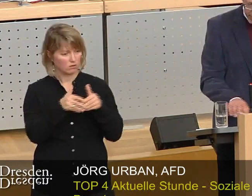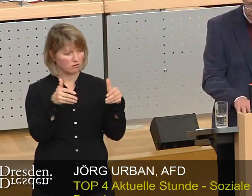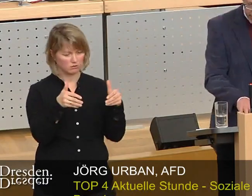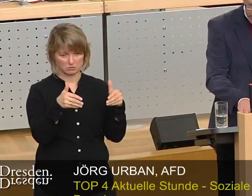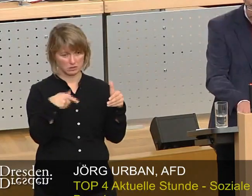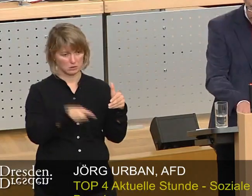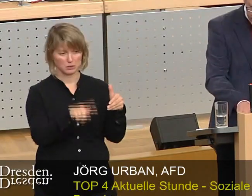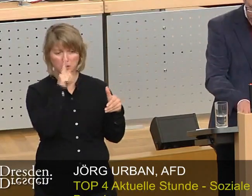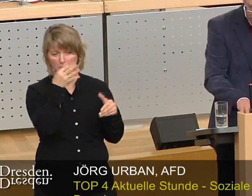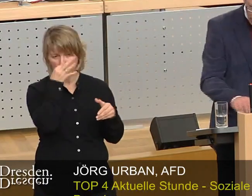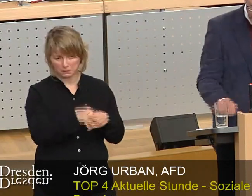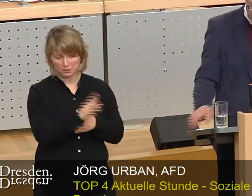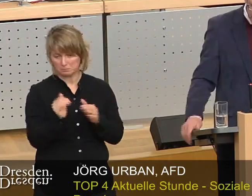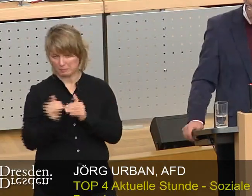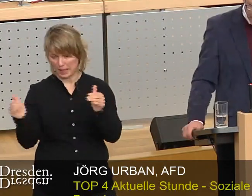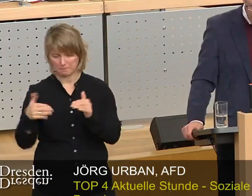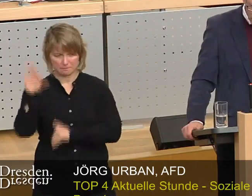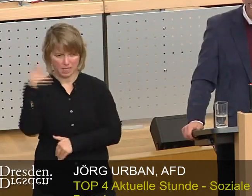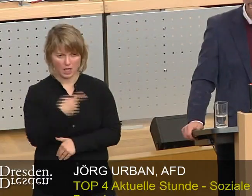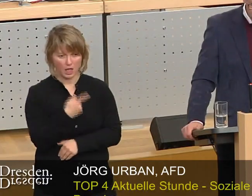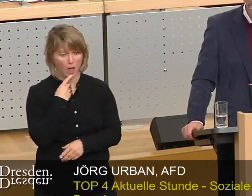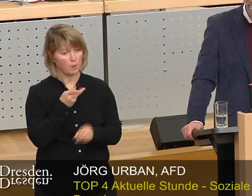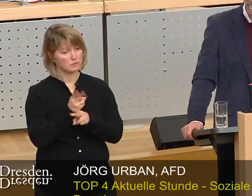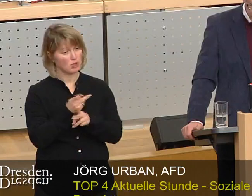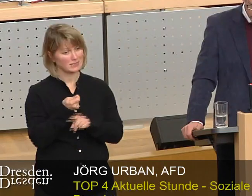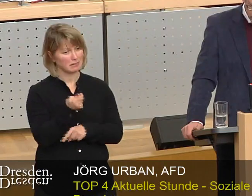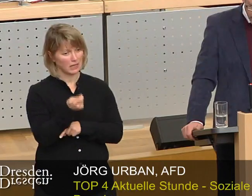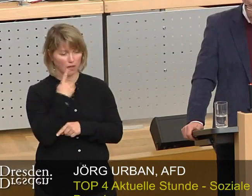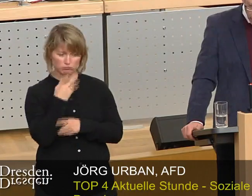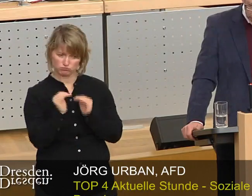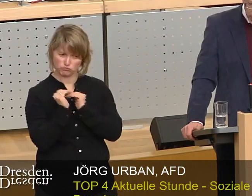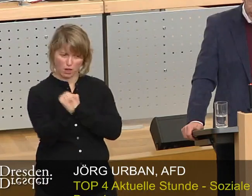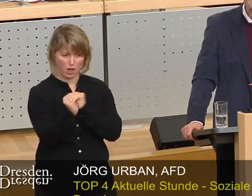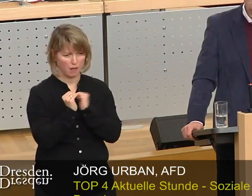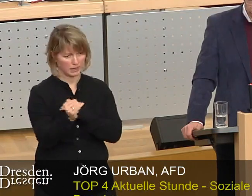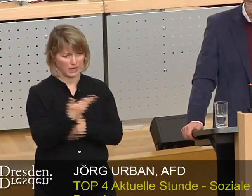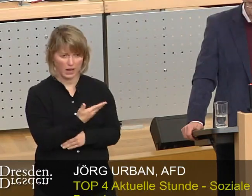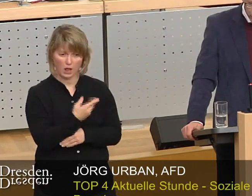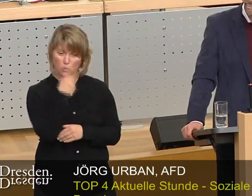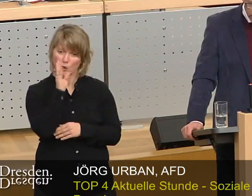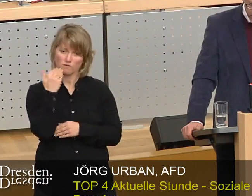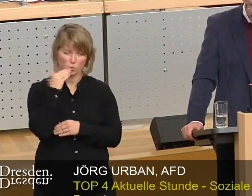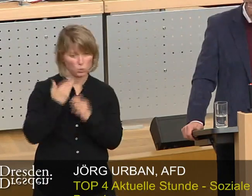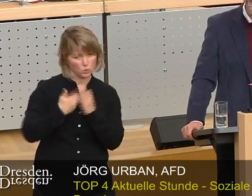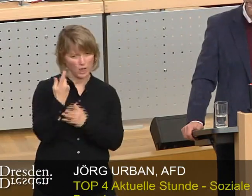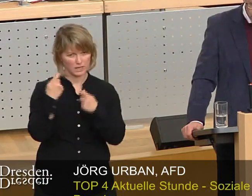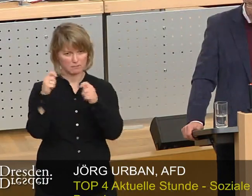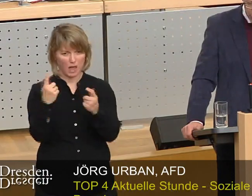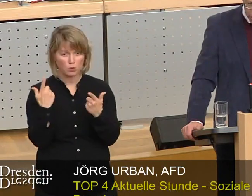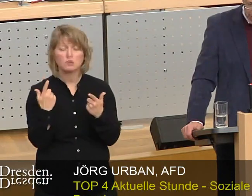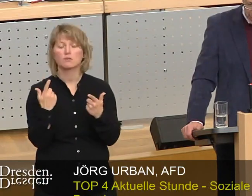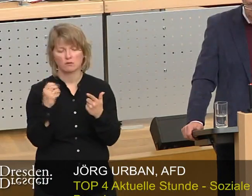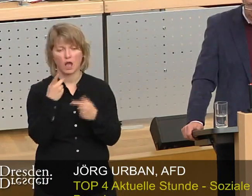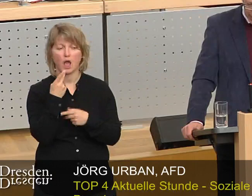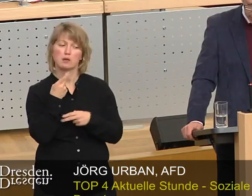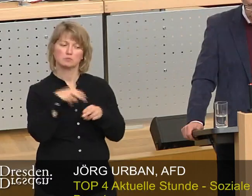moderat in Dresden. Bestandsmieten bleiben sogar recht stabil. Vornehmlich die neu errichteten Wohnungen werden über